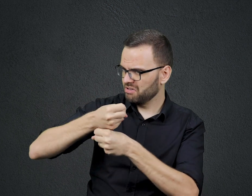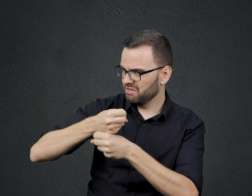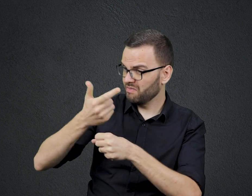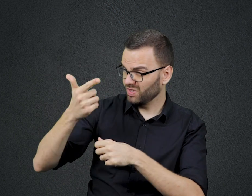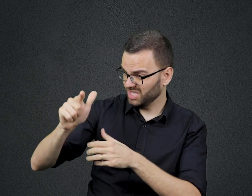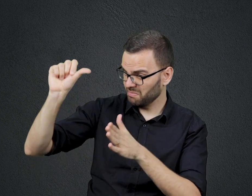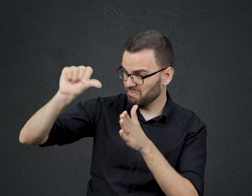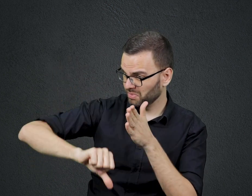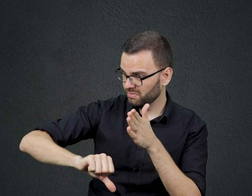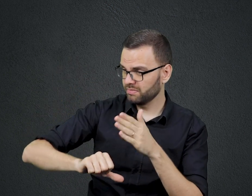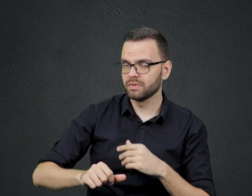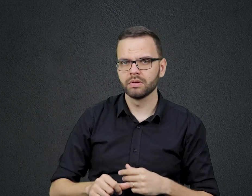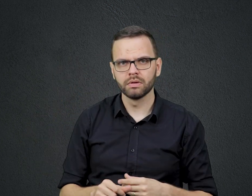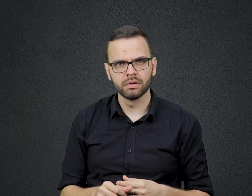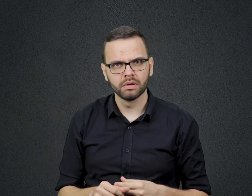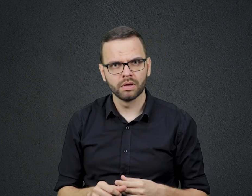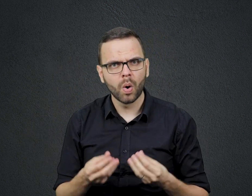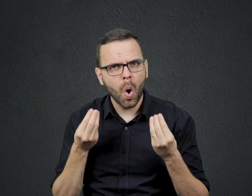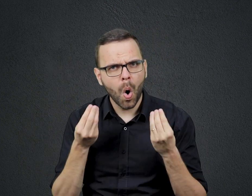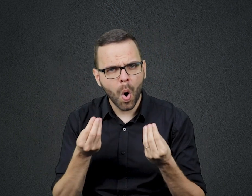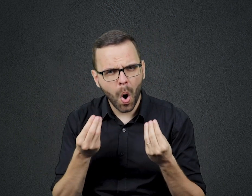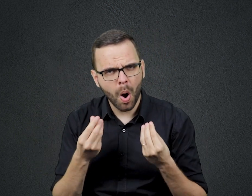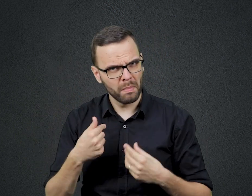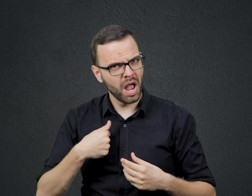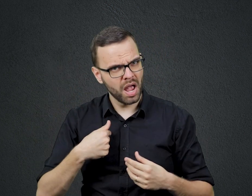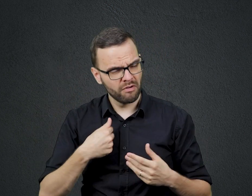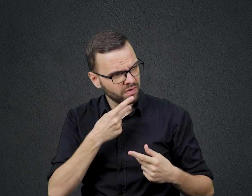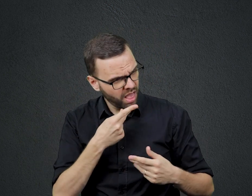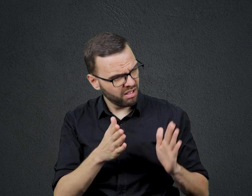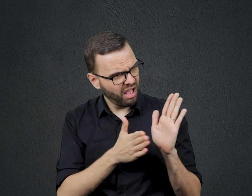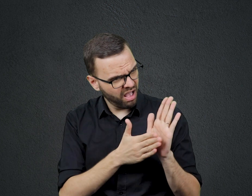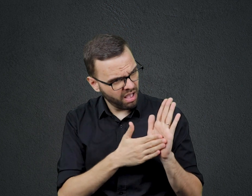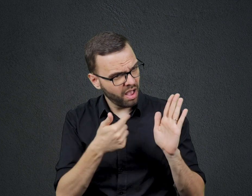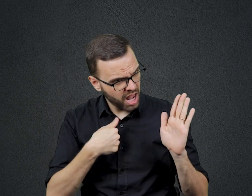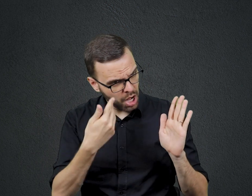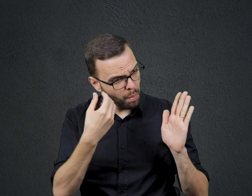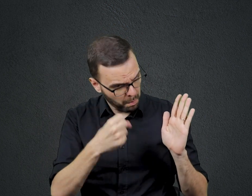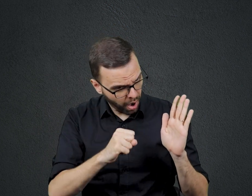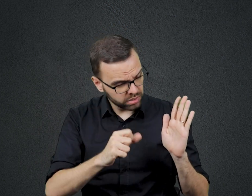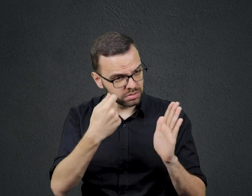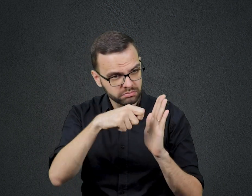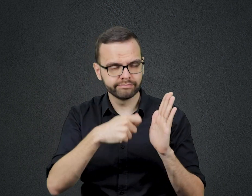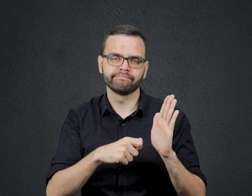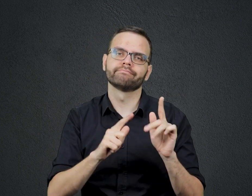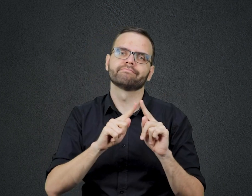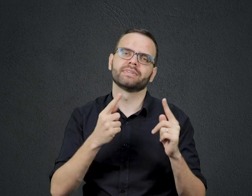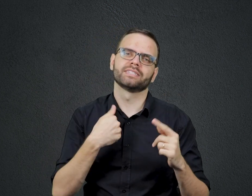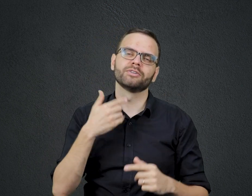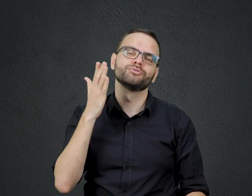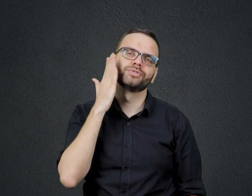reprovado Foi um erro não insistir em meus direitos Mas eu sabia que era algo maior que estava a prova Minha